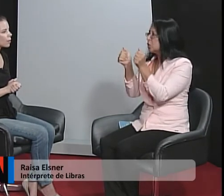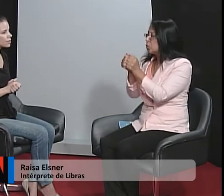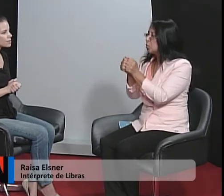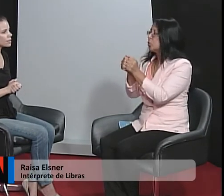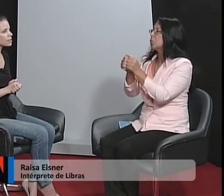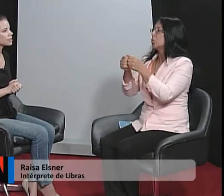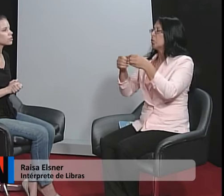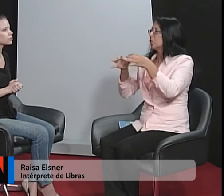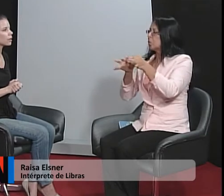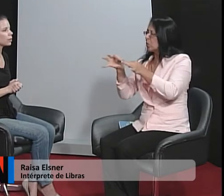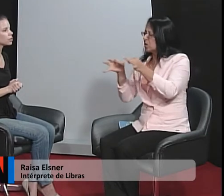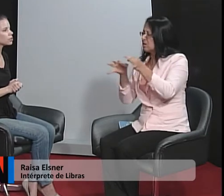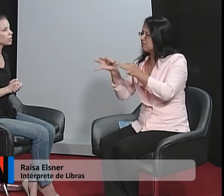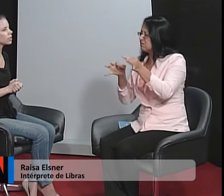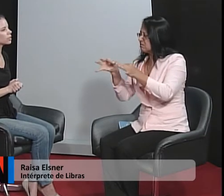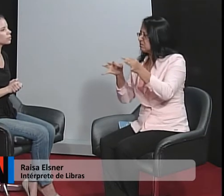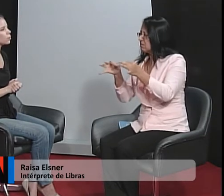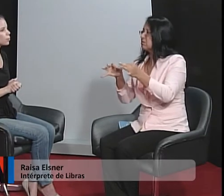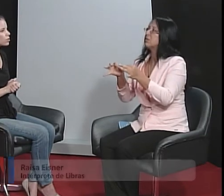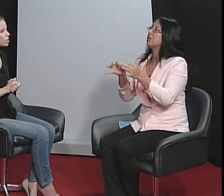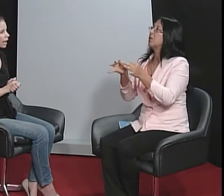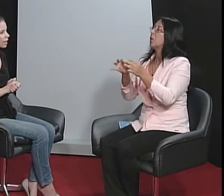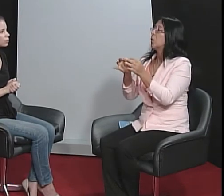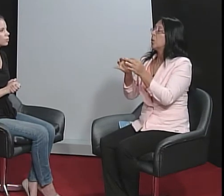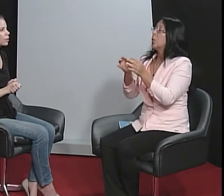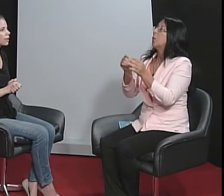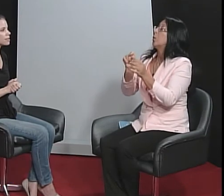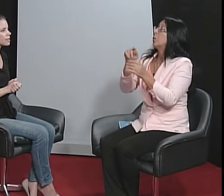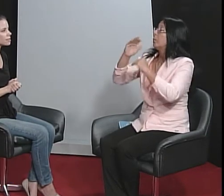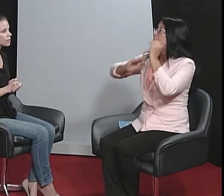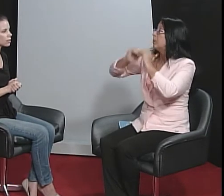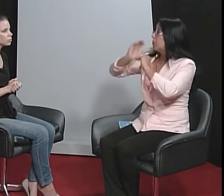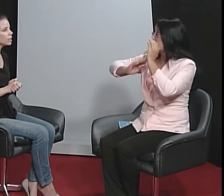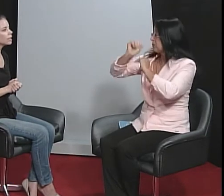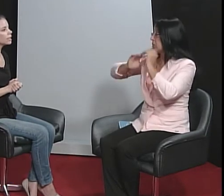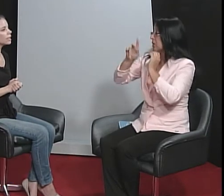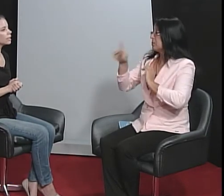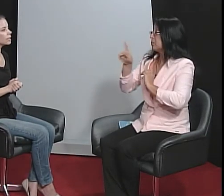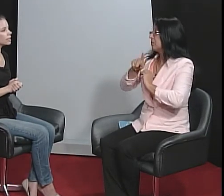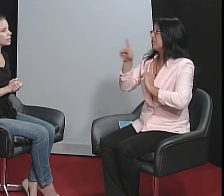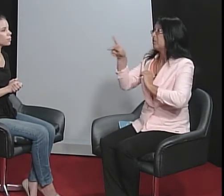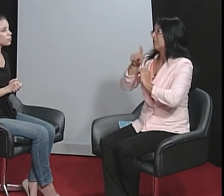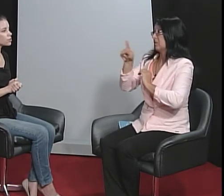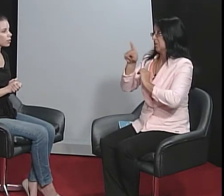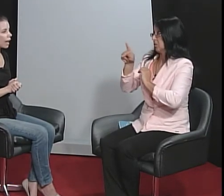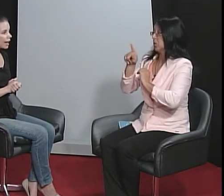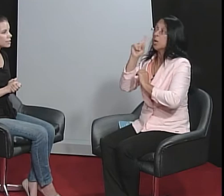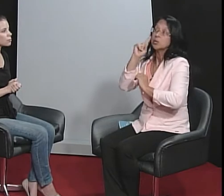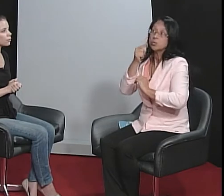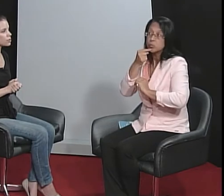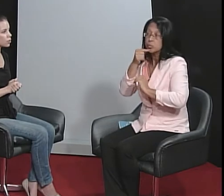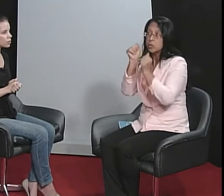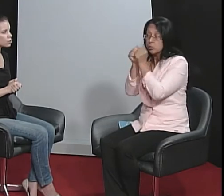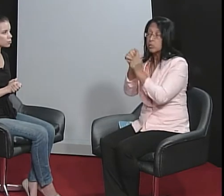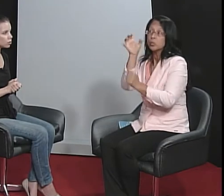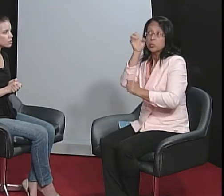pesquisa, juntamente com um projeto e uma organização de profissionais, professores surdos,